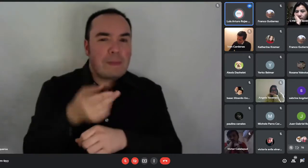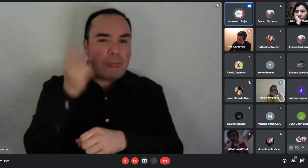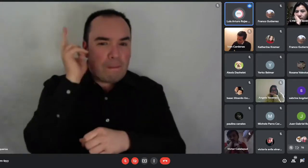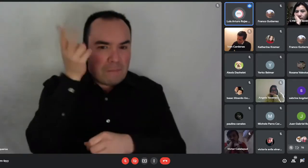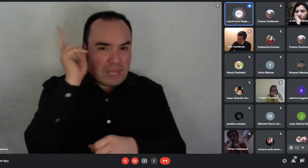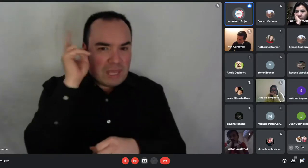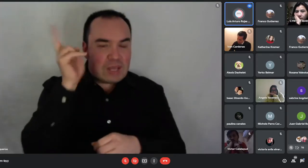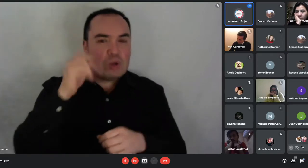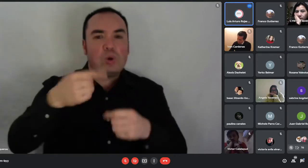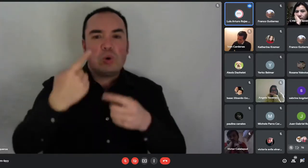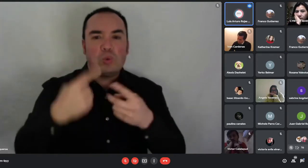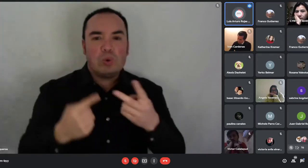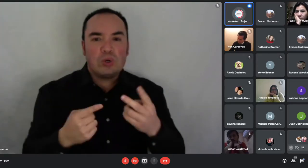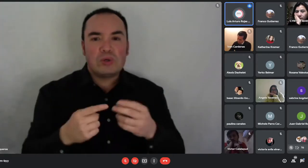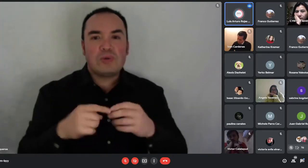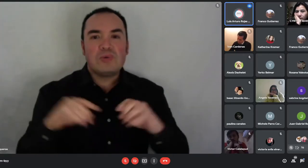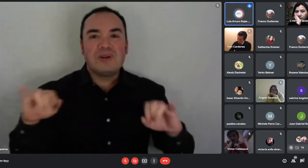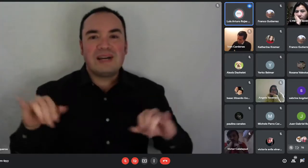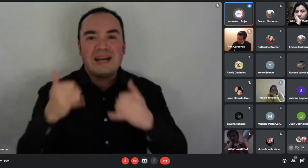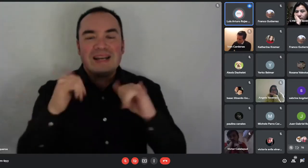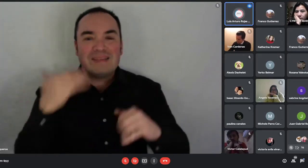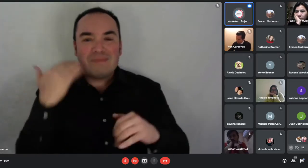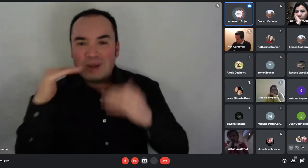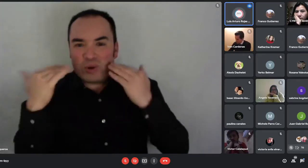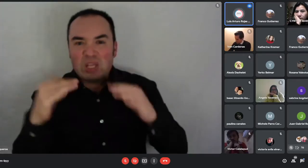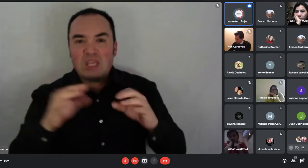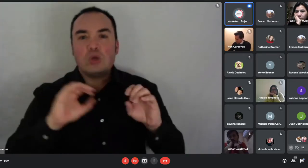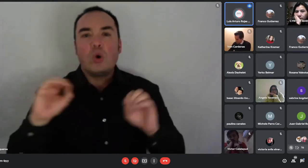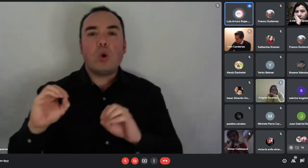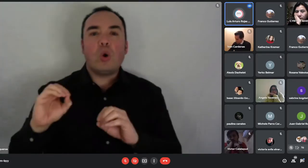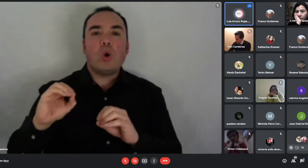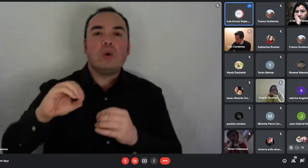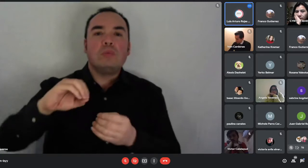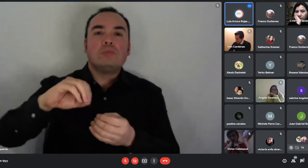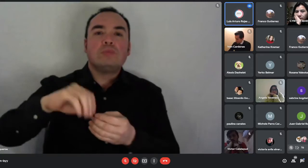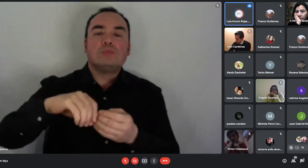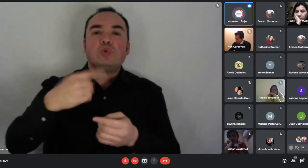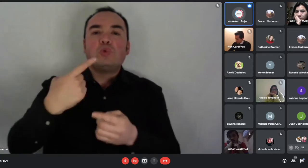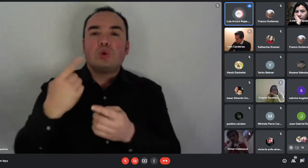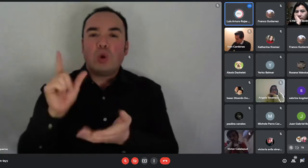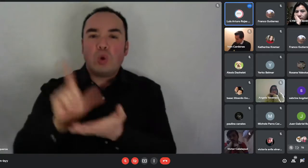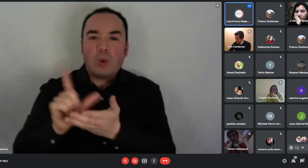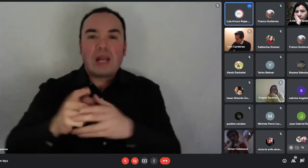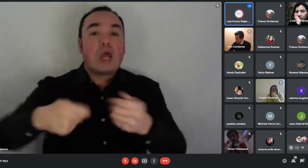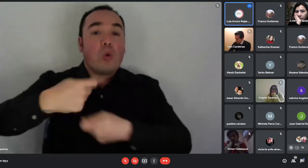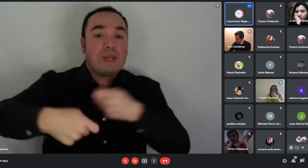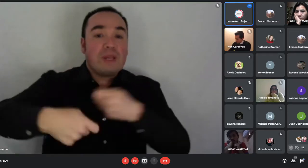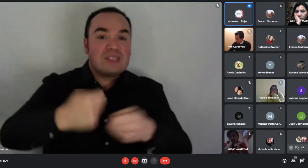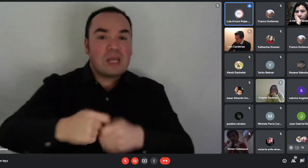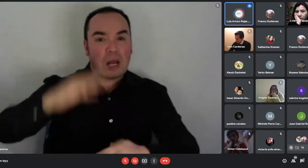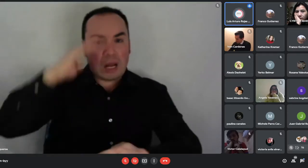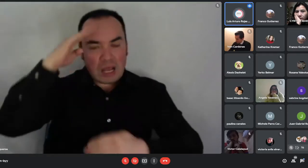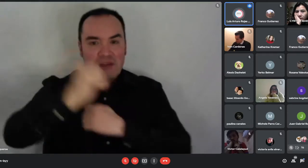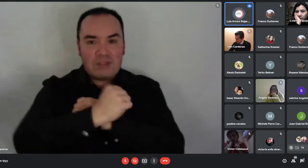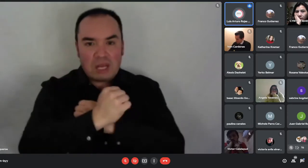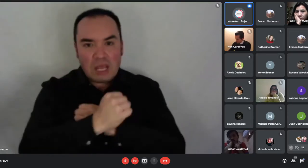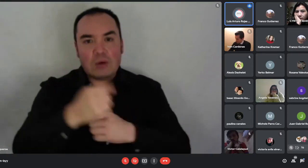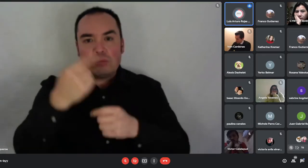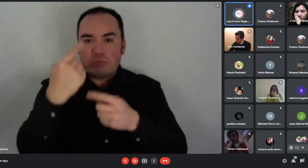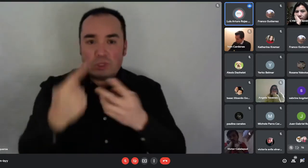comercial, carabinero, áreas verdes. Si la vivienda reúne con esas características de ubicación,